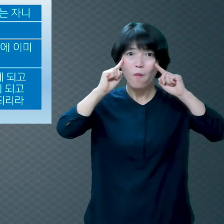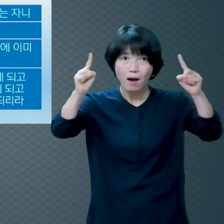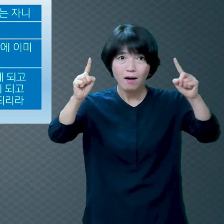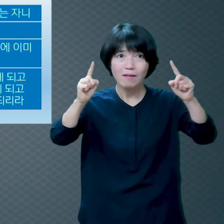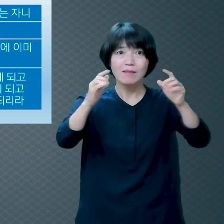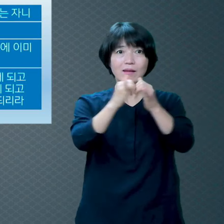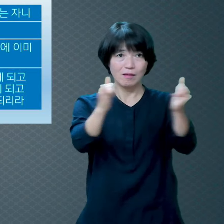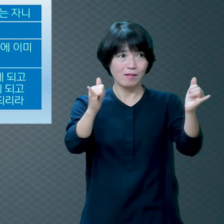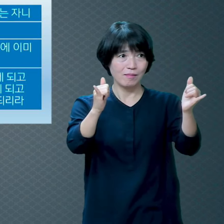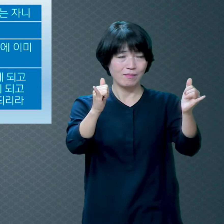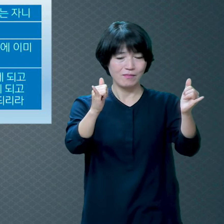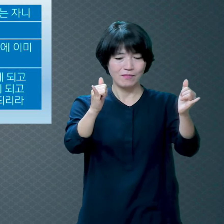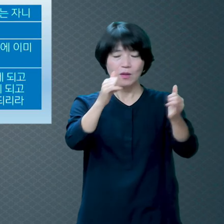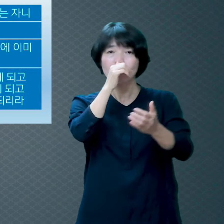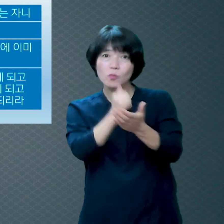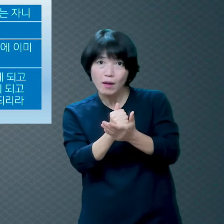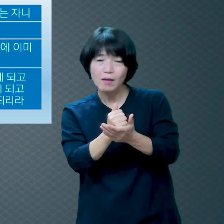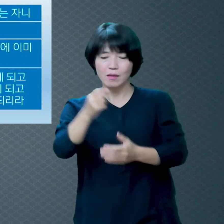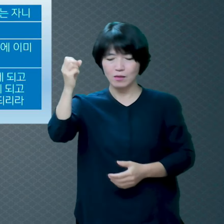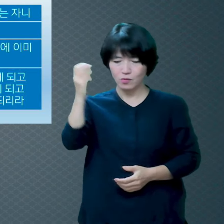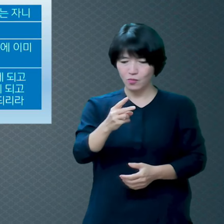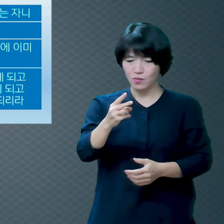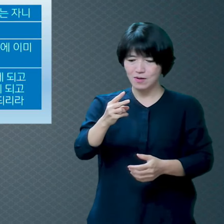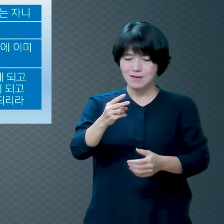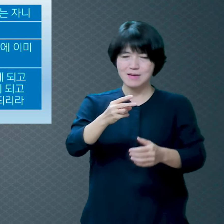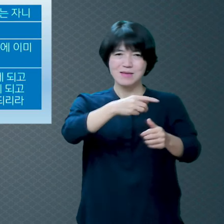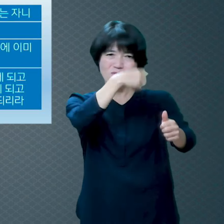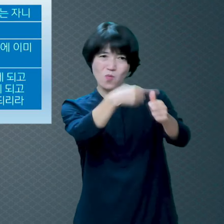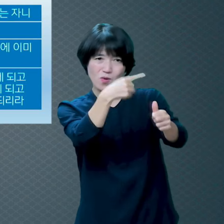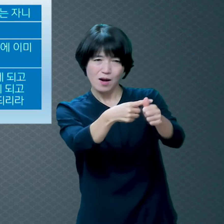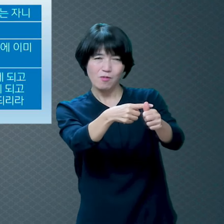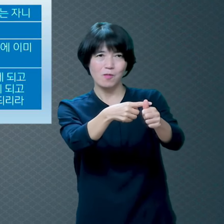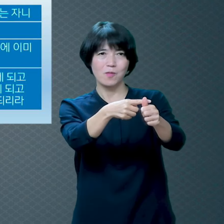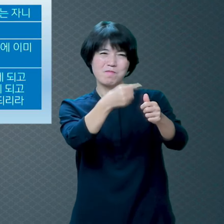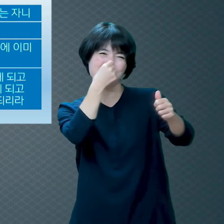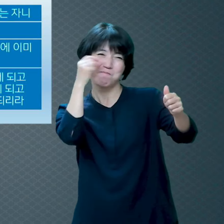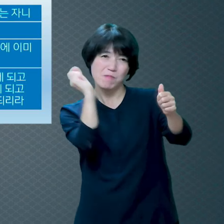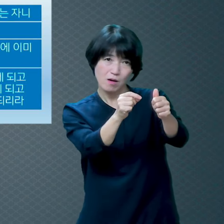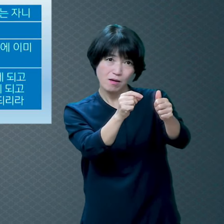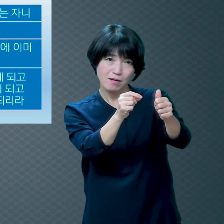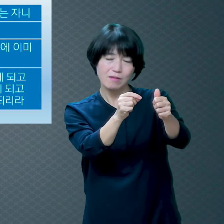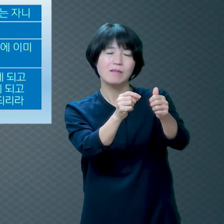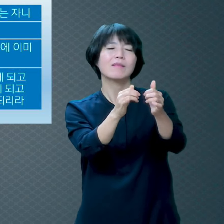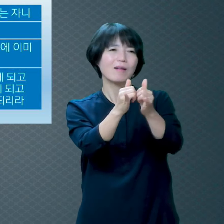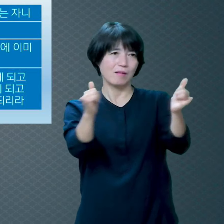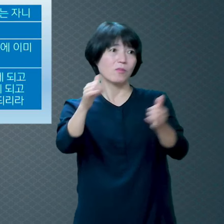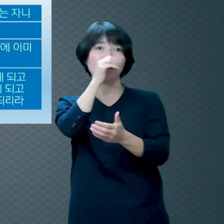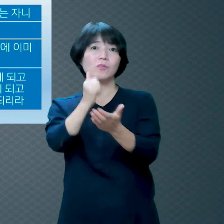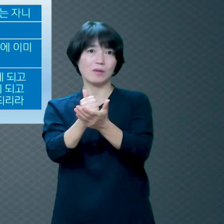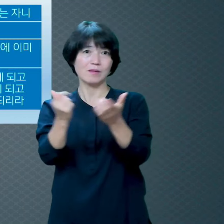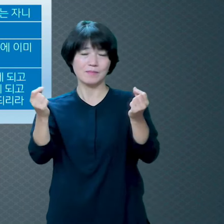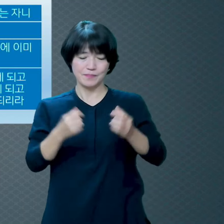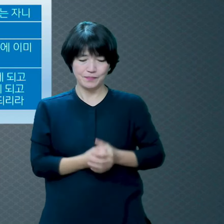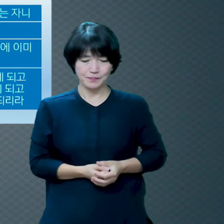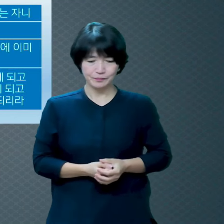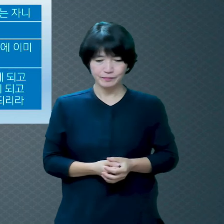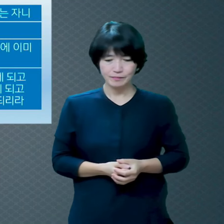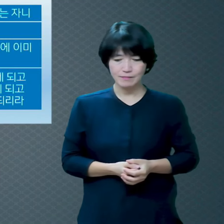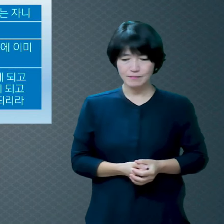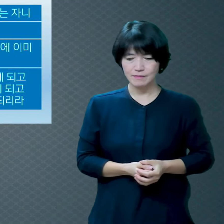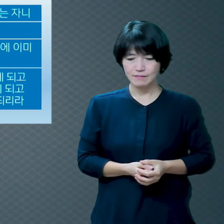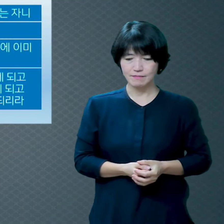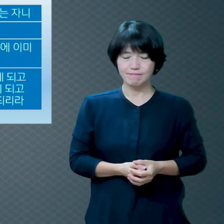그리고 미련한 놈 인격 모독이죠 특히 연세드신 분들은요